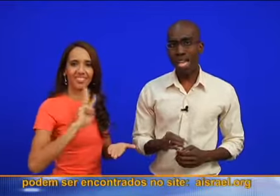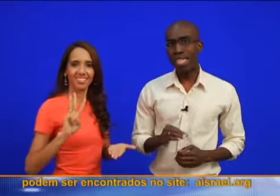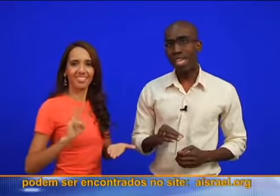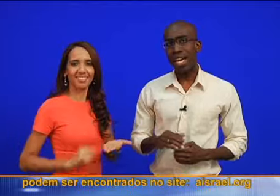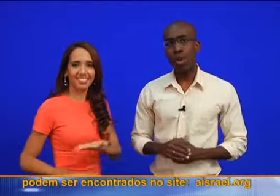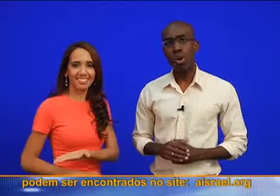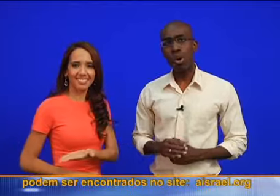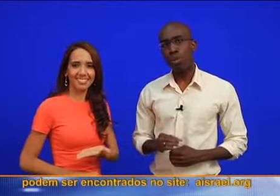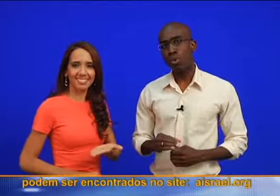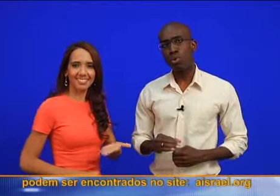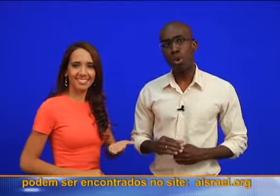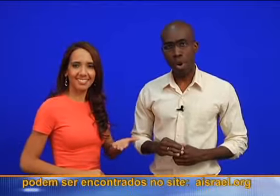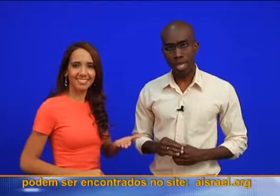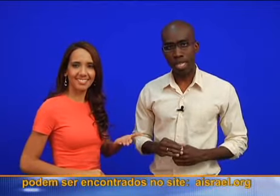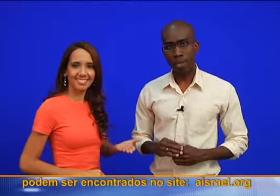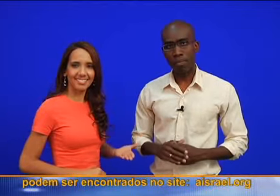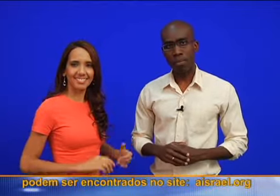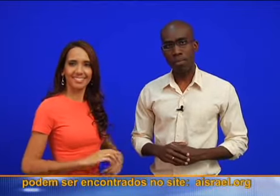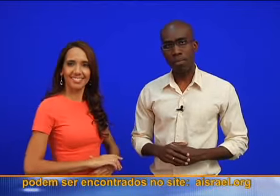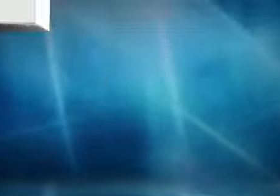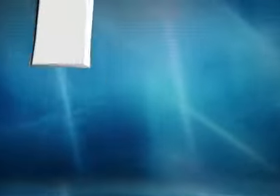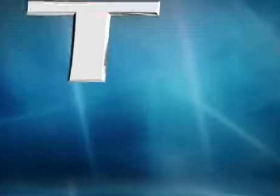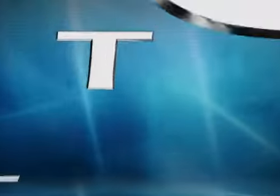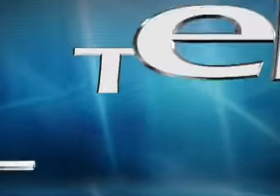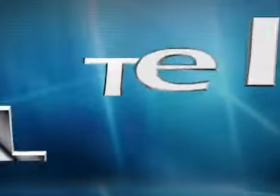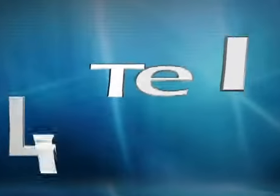aisrael.org.